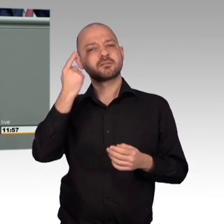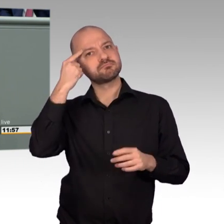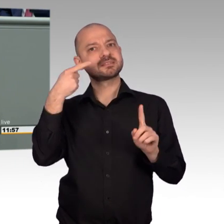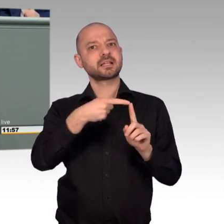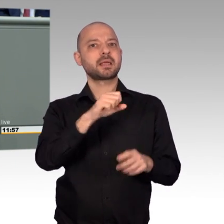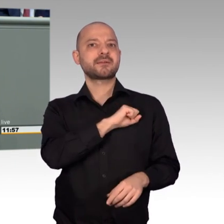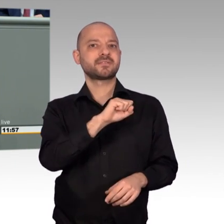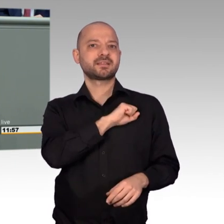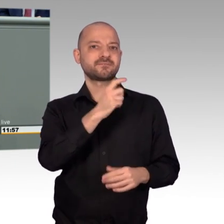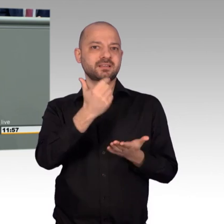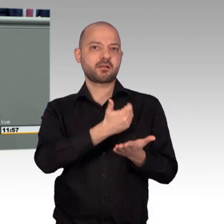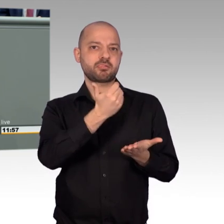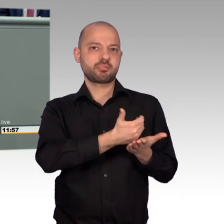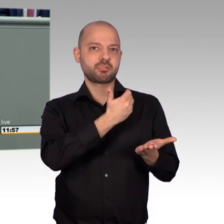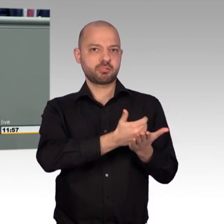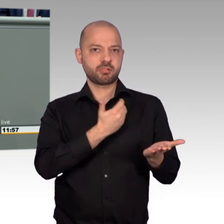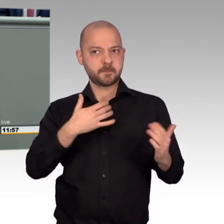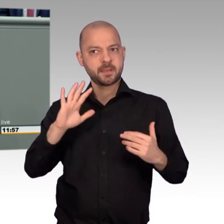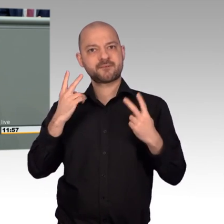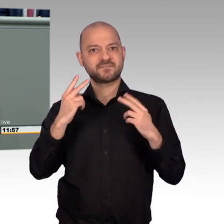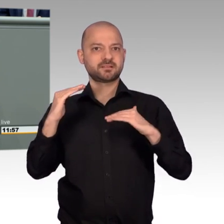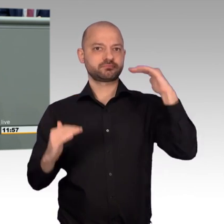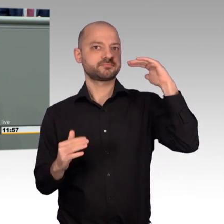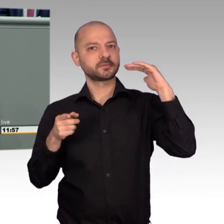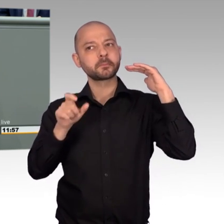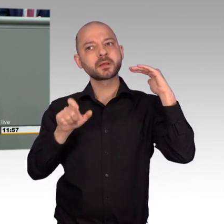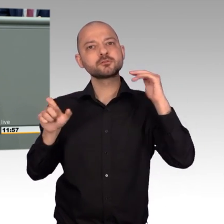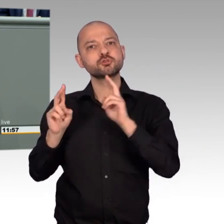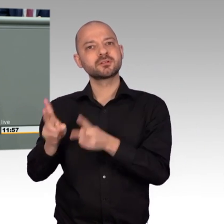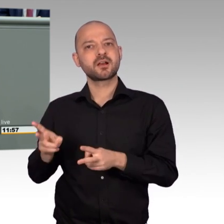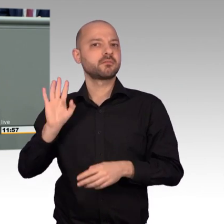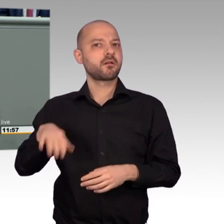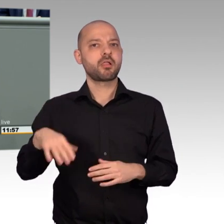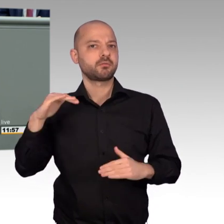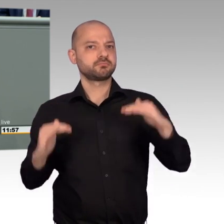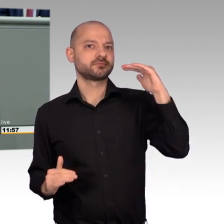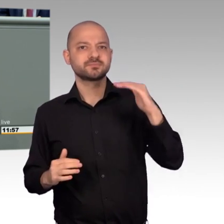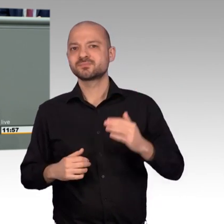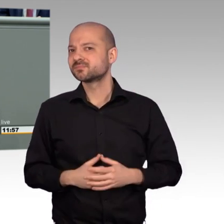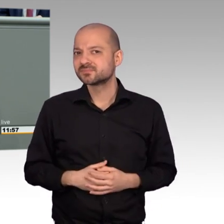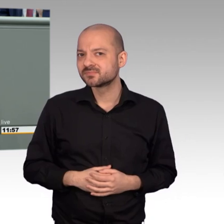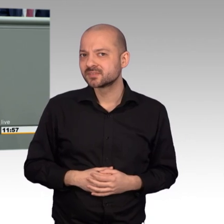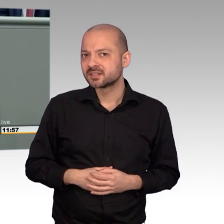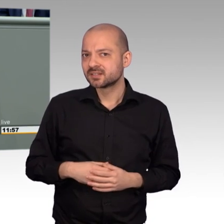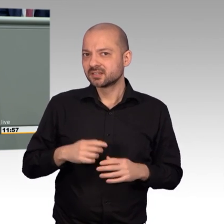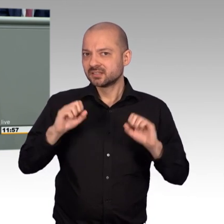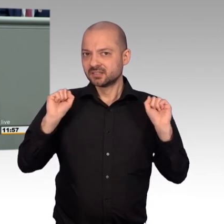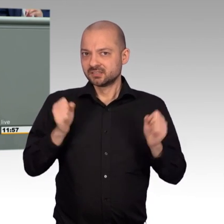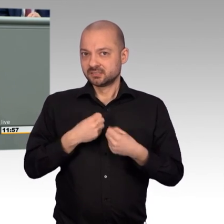Jemen. Der Kollege Nouripour hat gerade nachgefragt. 1,3 Milliarden Euro im letzten Jahr gingen an deutsche Waffenexporte an Staaten,